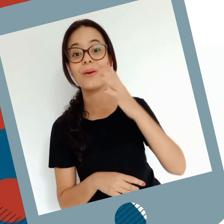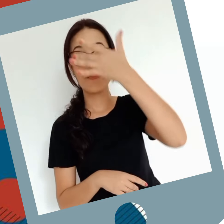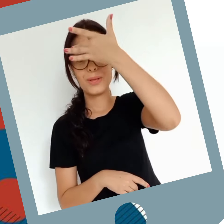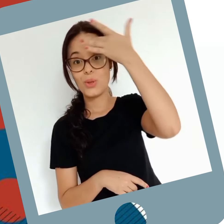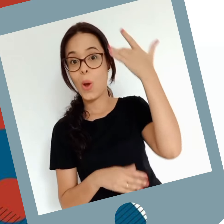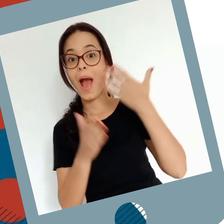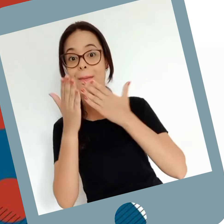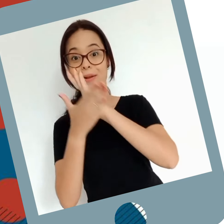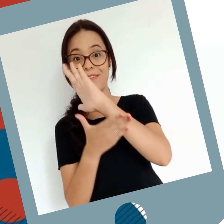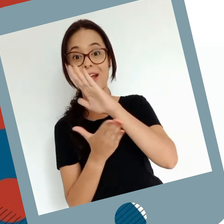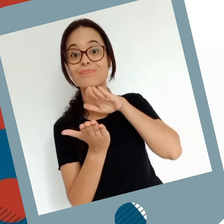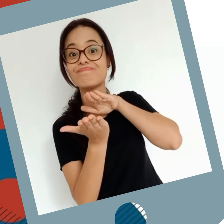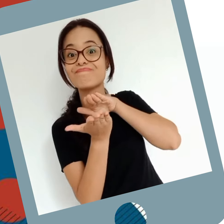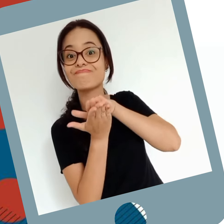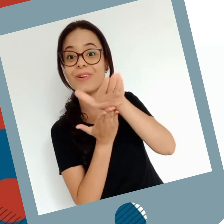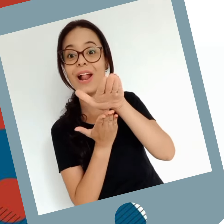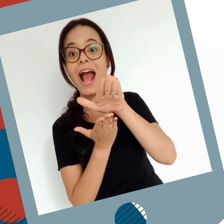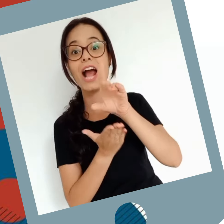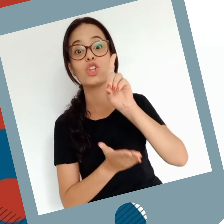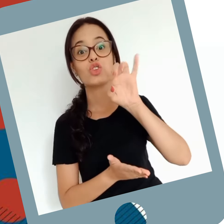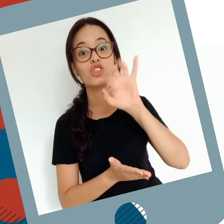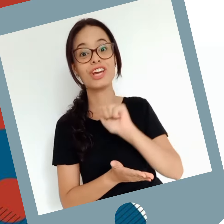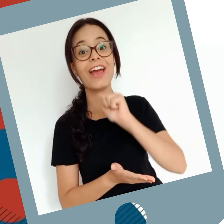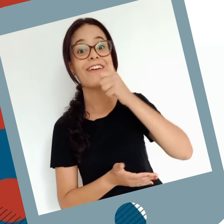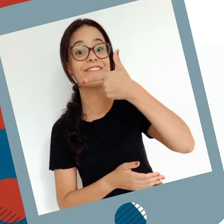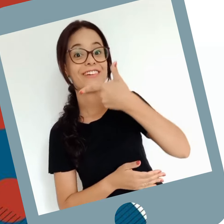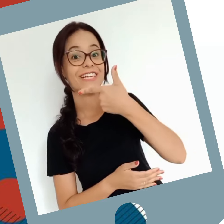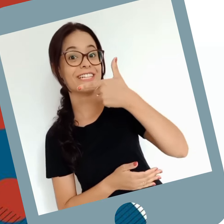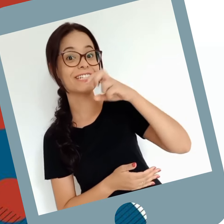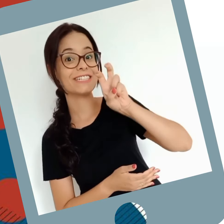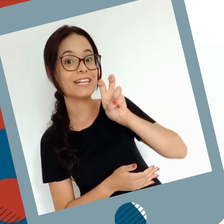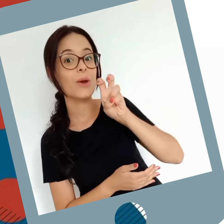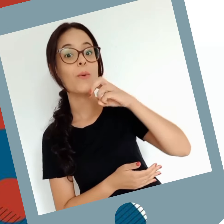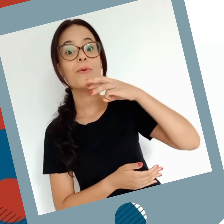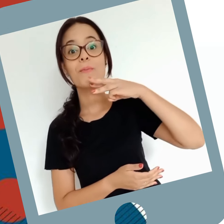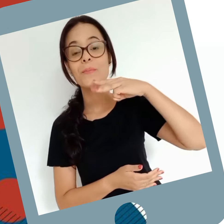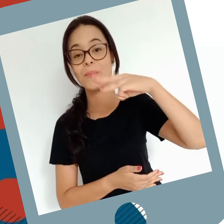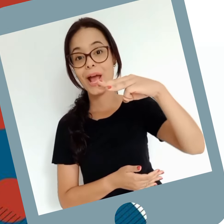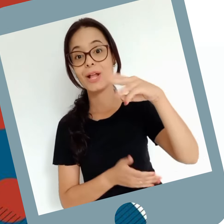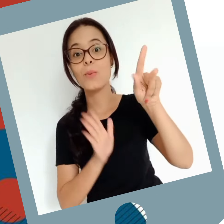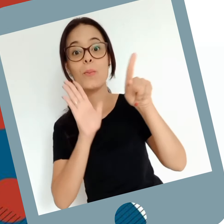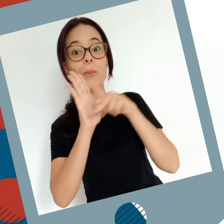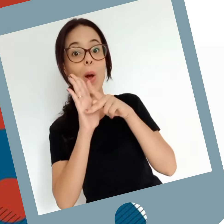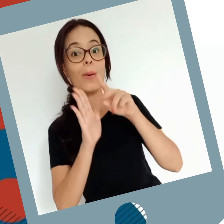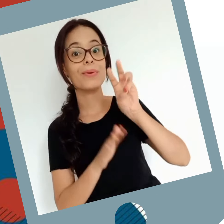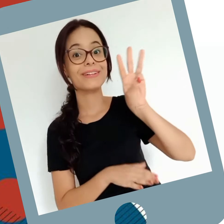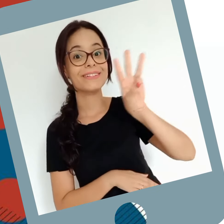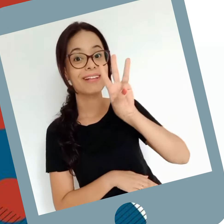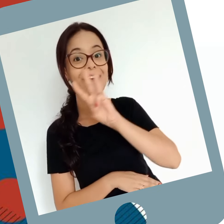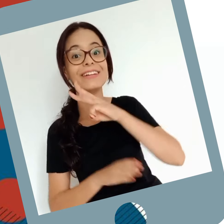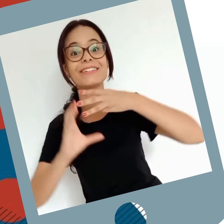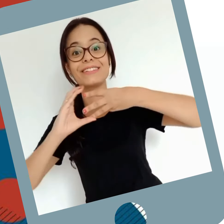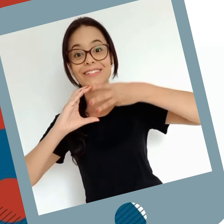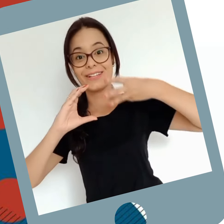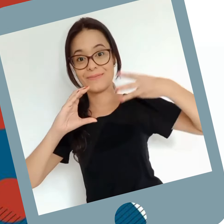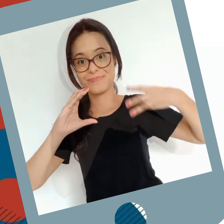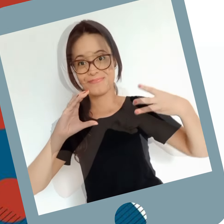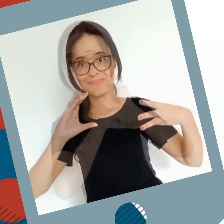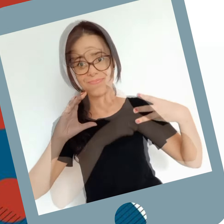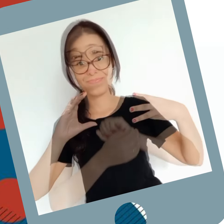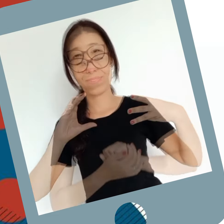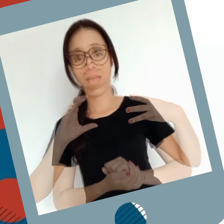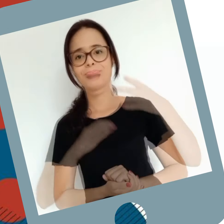resultado dos aprovados será divulgado no dia 25 de março, no próprio site do